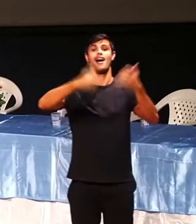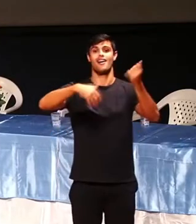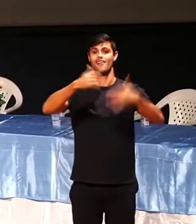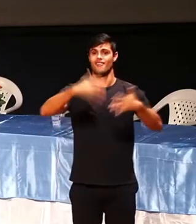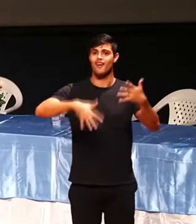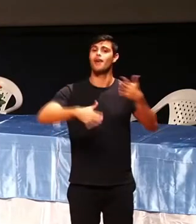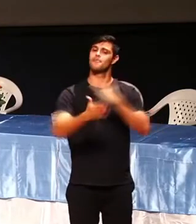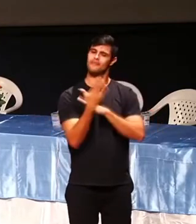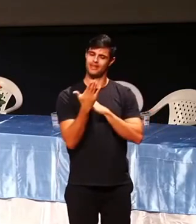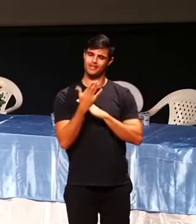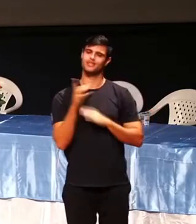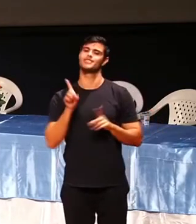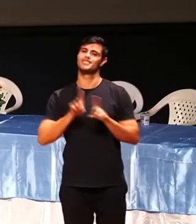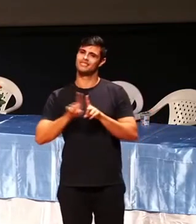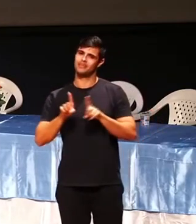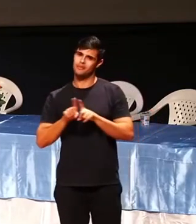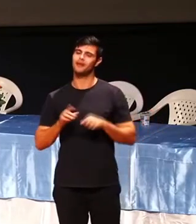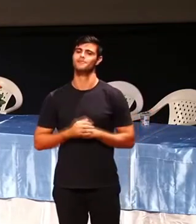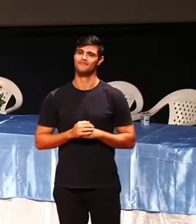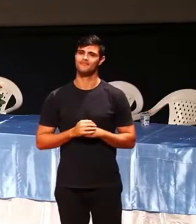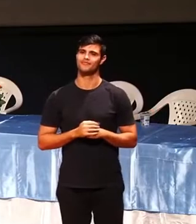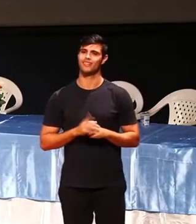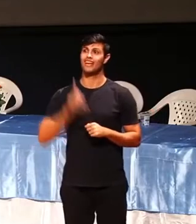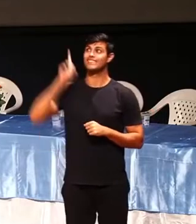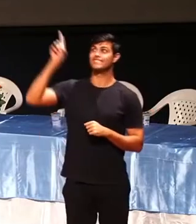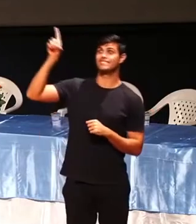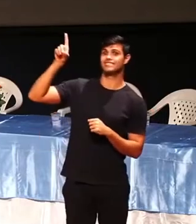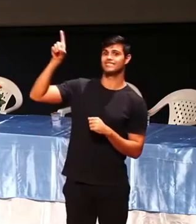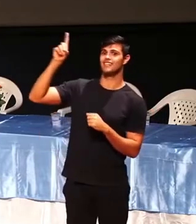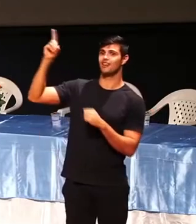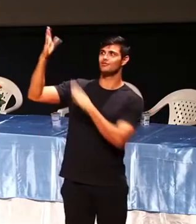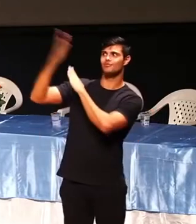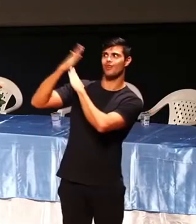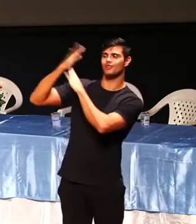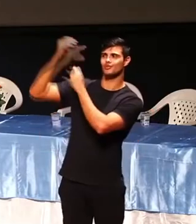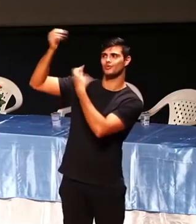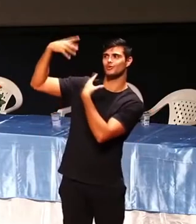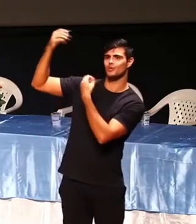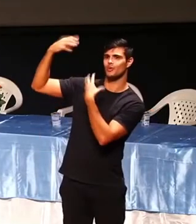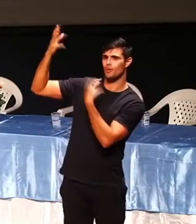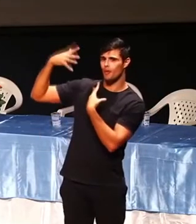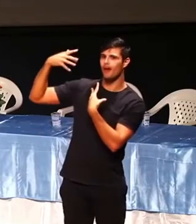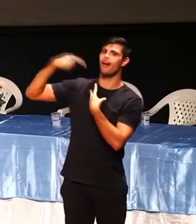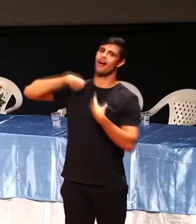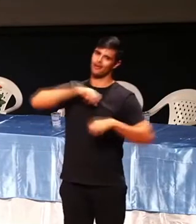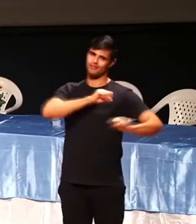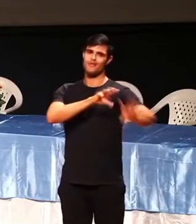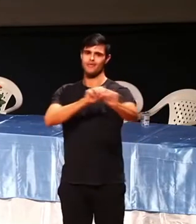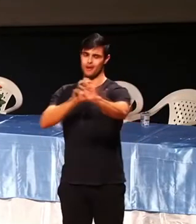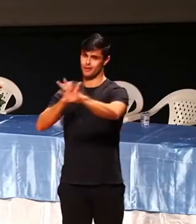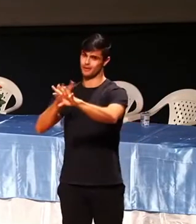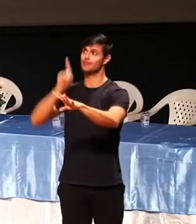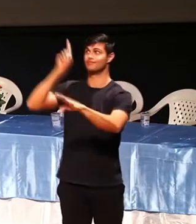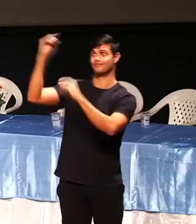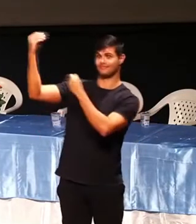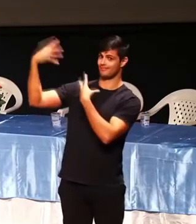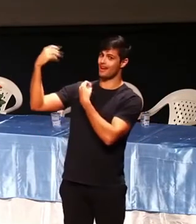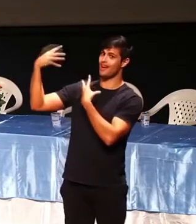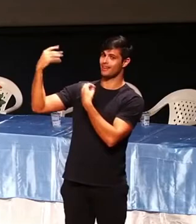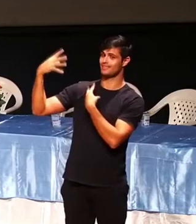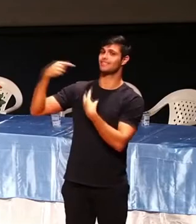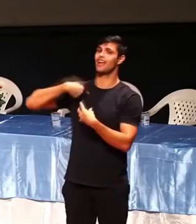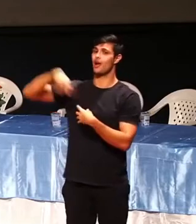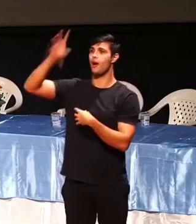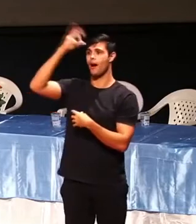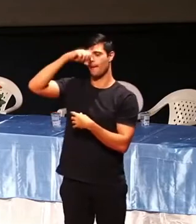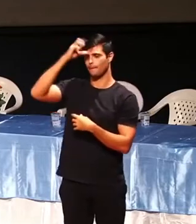as pessoas, as informações que vêm lá de cima passam por mim e me ajudam também. E você como professor, como educador, seja